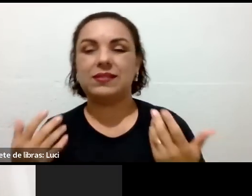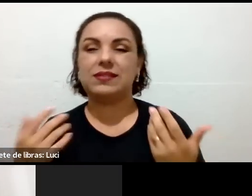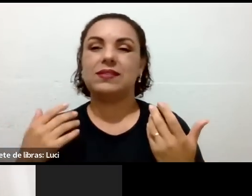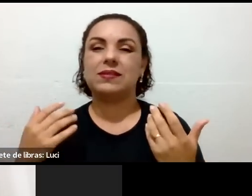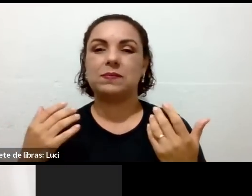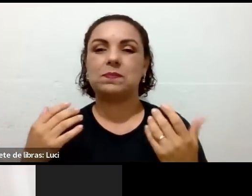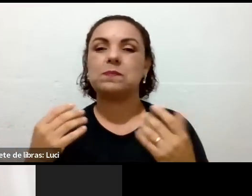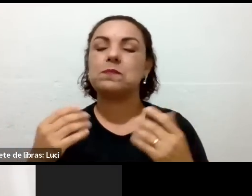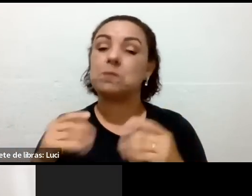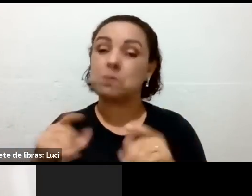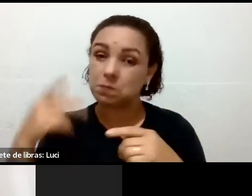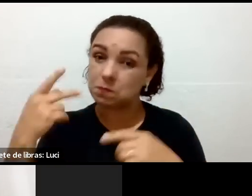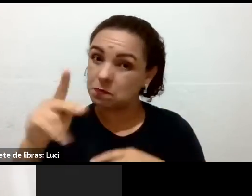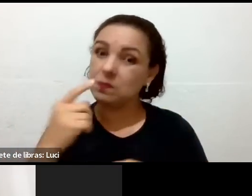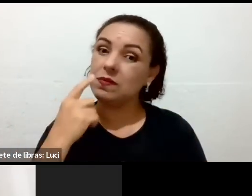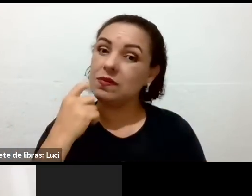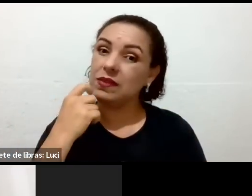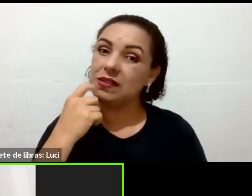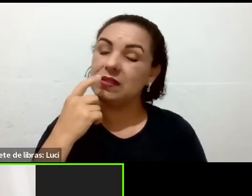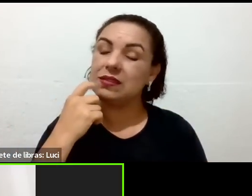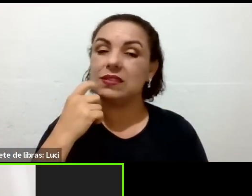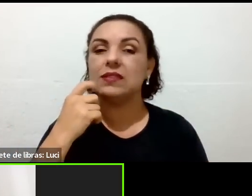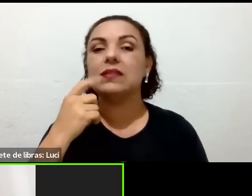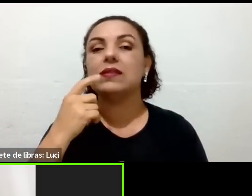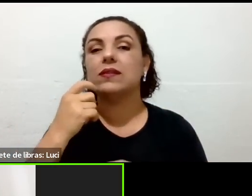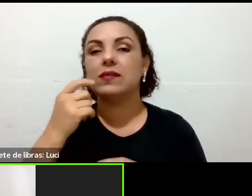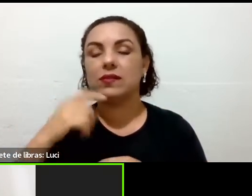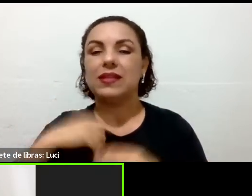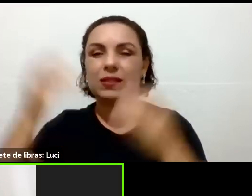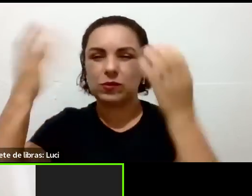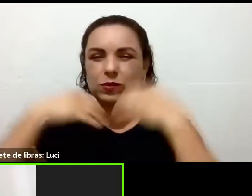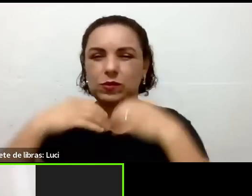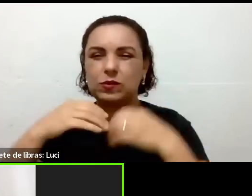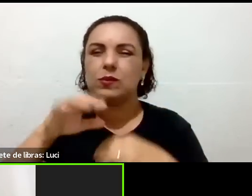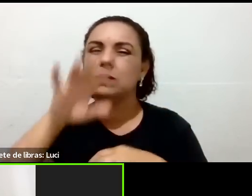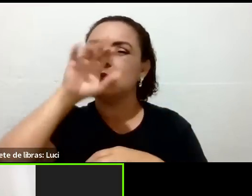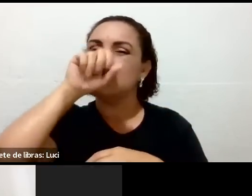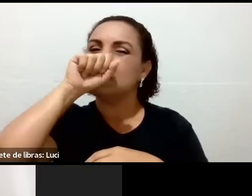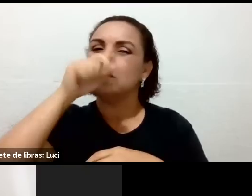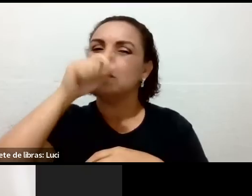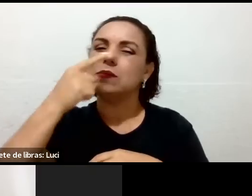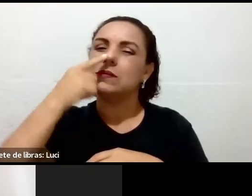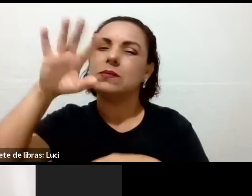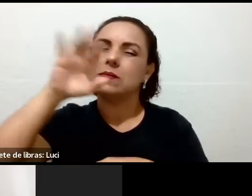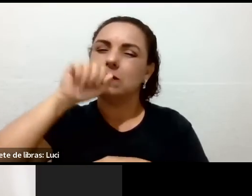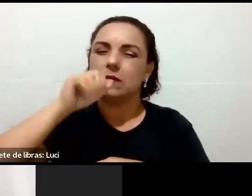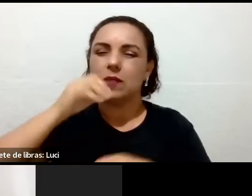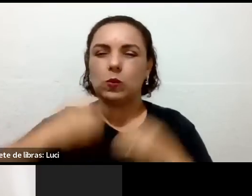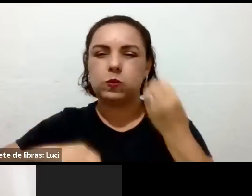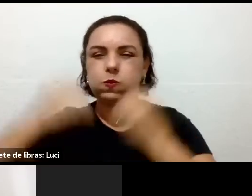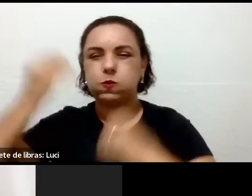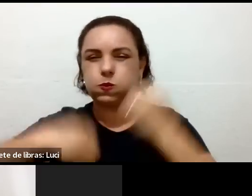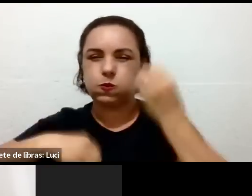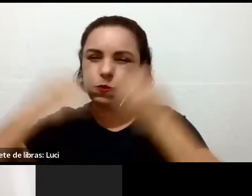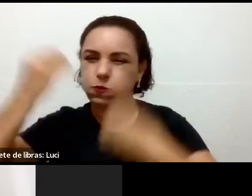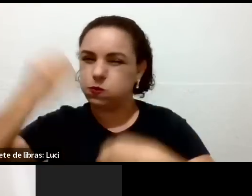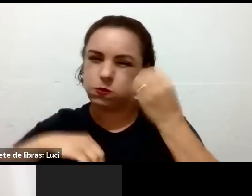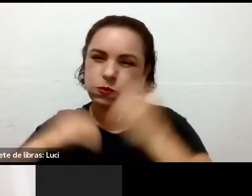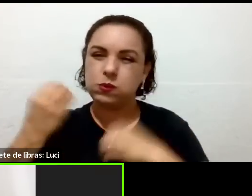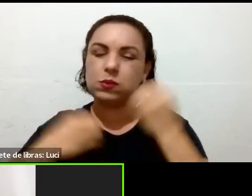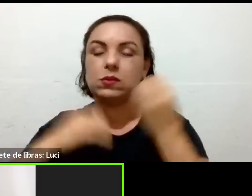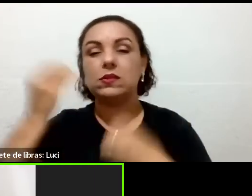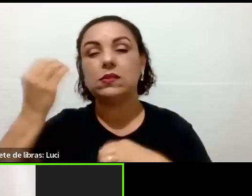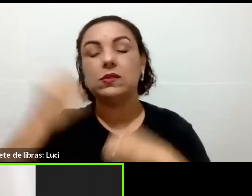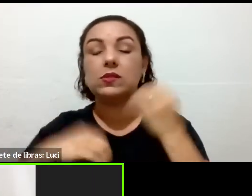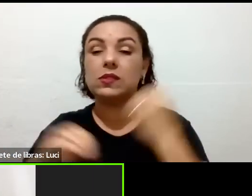como o seu sangue vai aumentar o teor de oxigênio, é mais oxigênio chegando aqui, são vários relatos de pessoas que não tiveram